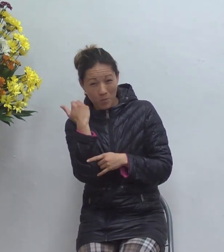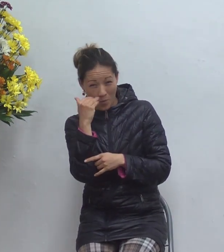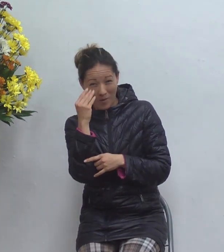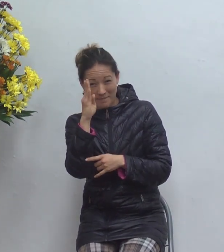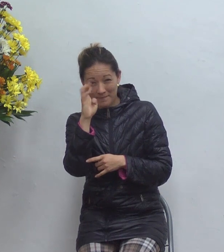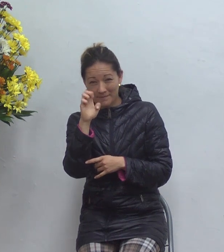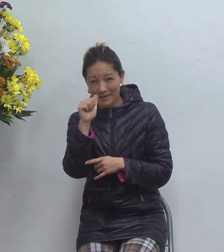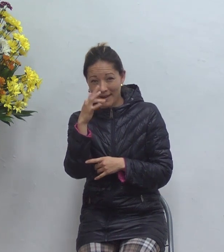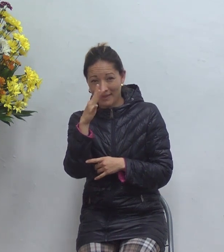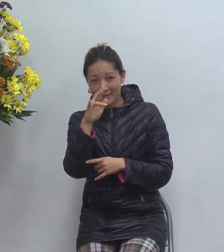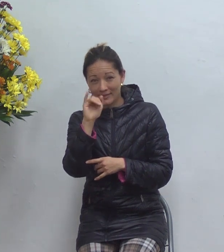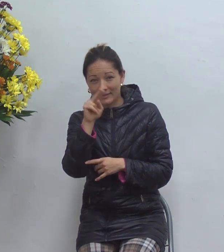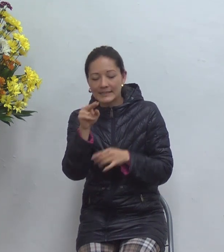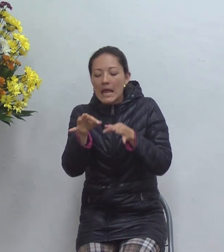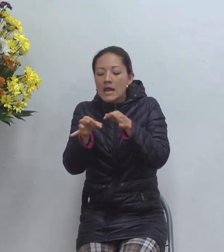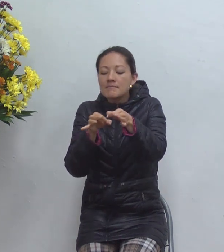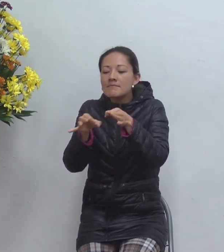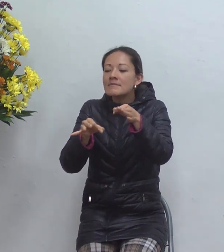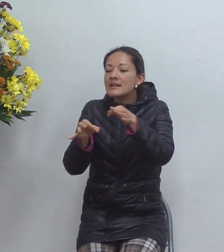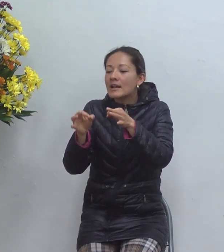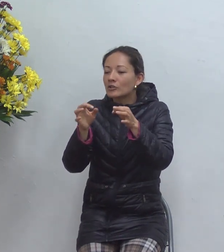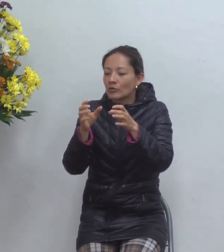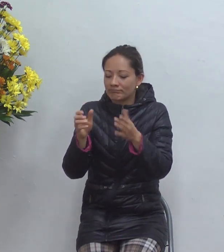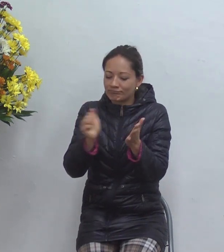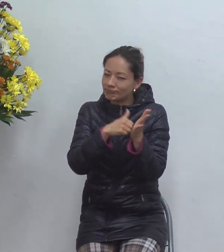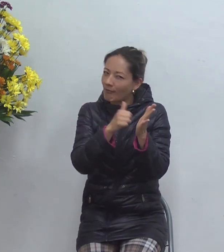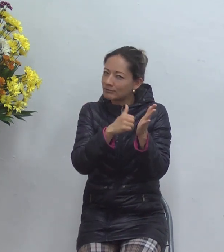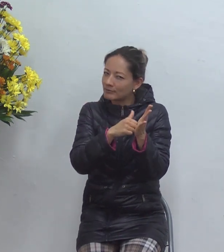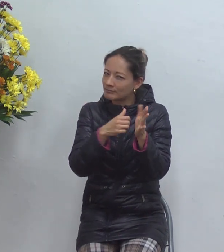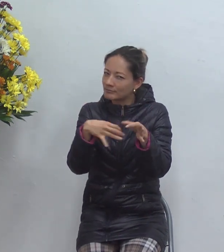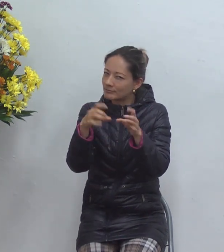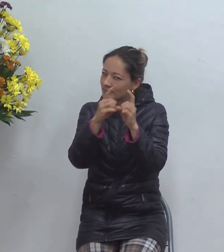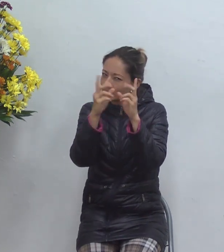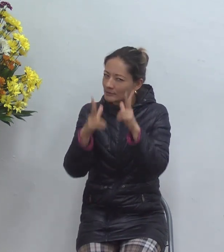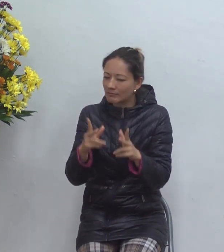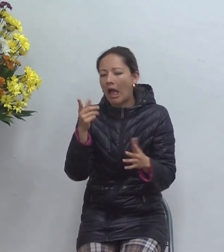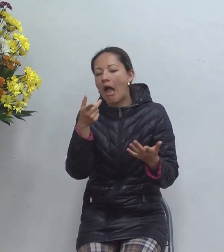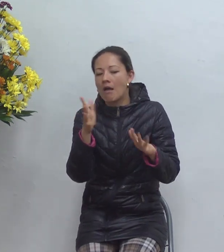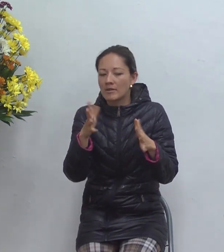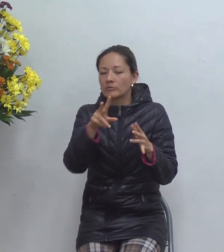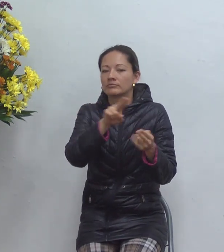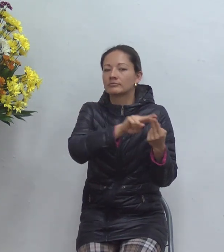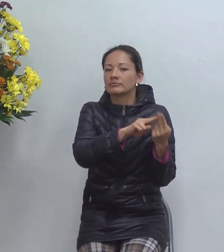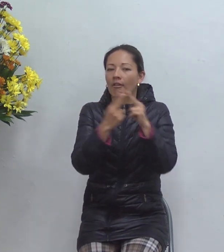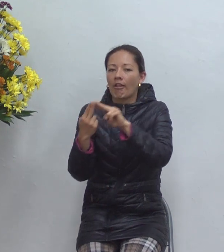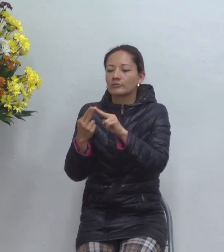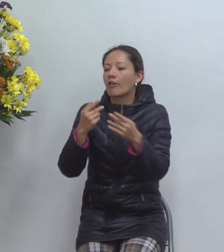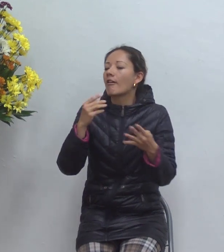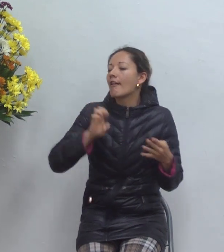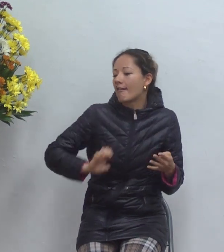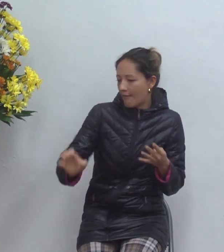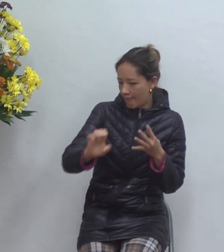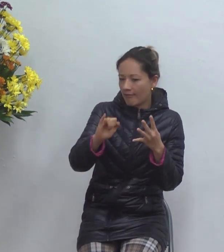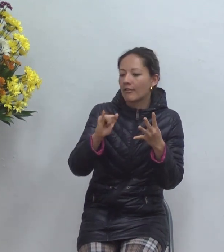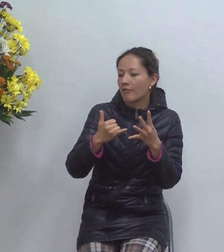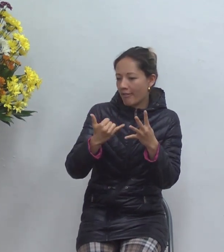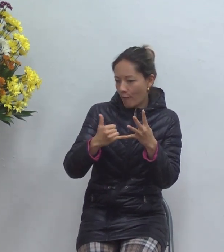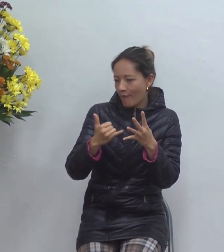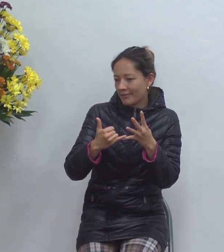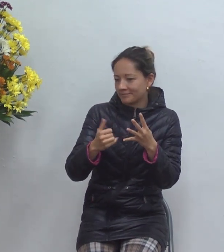estando de disipulado pues yo pensé un poco que se asocia con el evangelio de juan aquí en juan capítulo 14